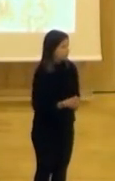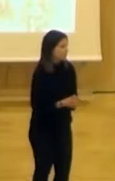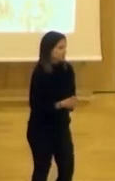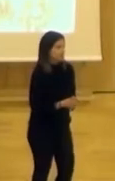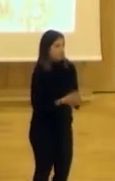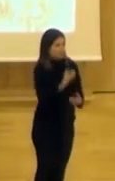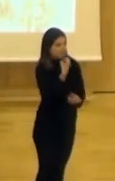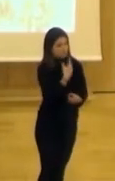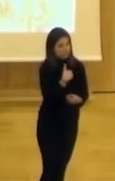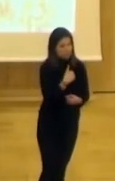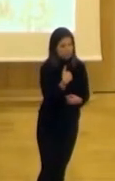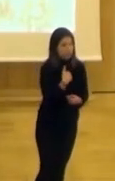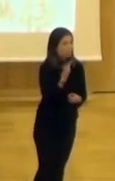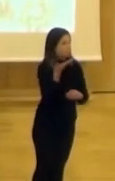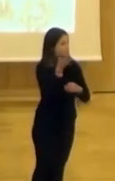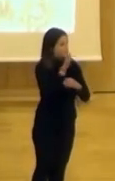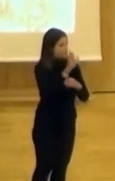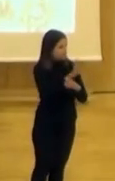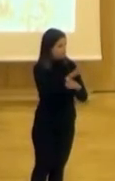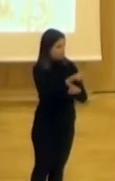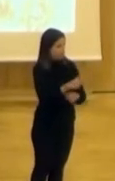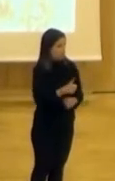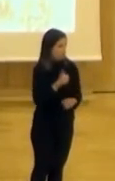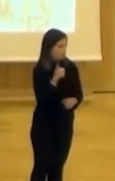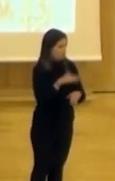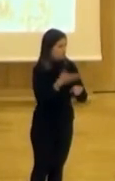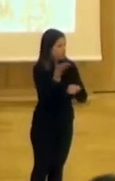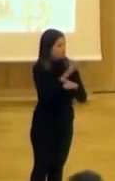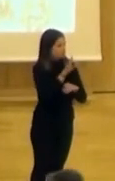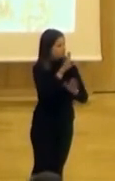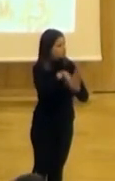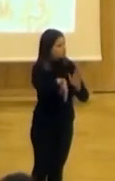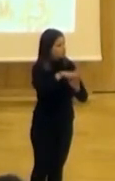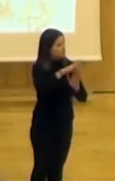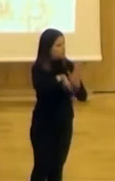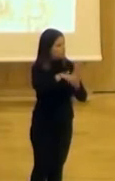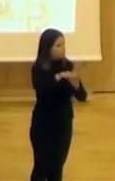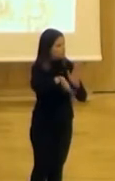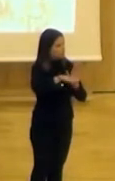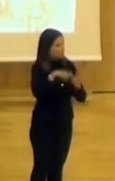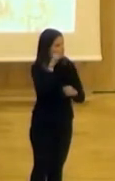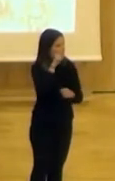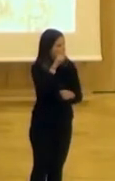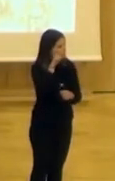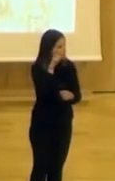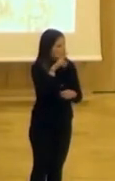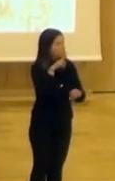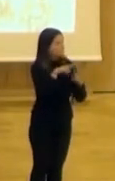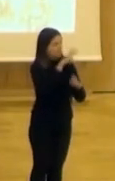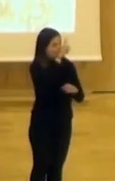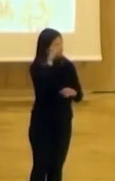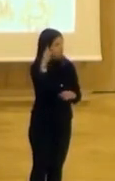Bueno, yo lo que voy a venir a presentar en esta oportunidad es un programa que tuvimos que se llamó Madrid Escucha